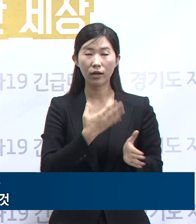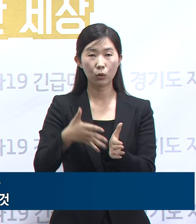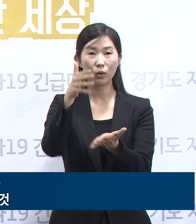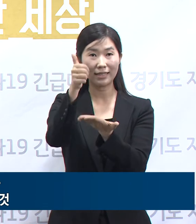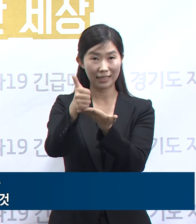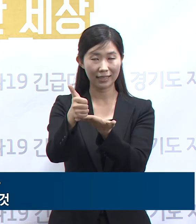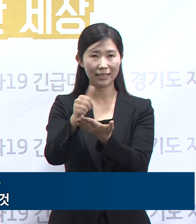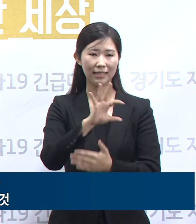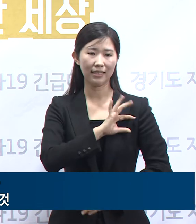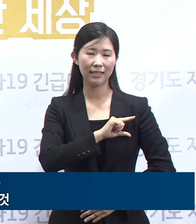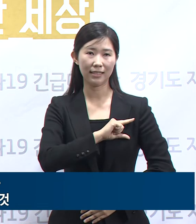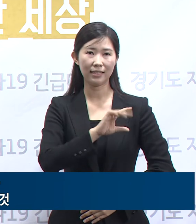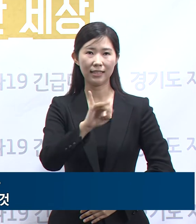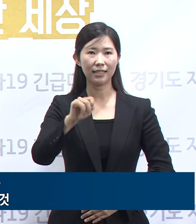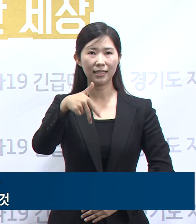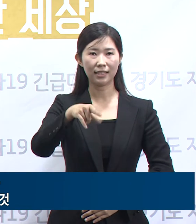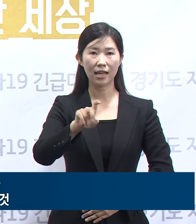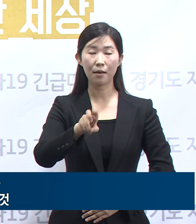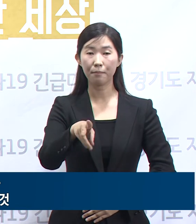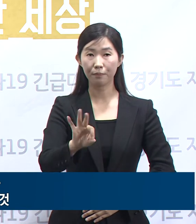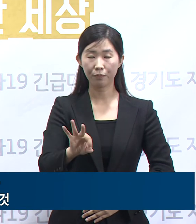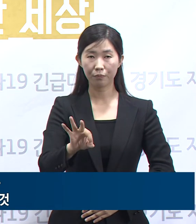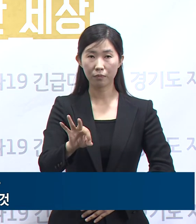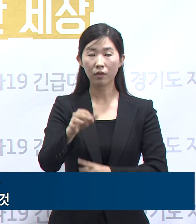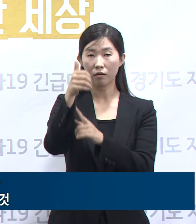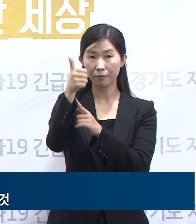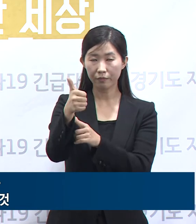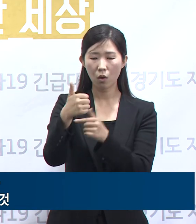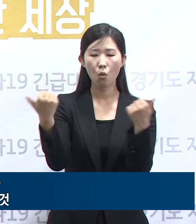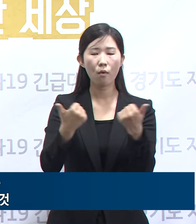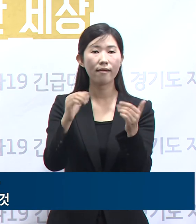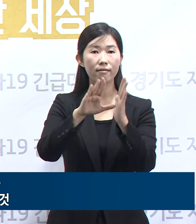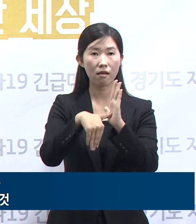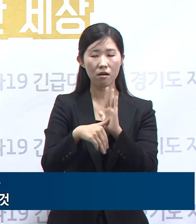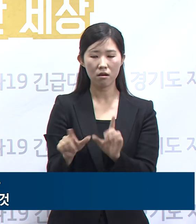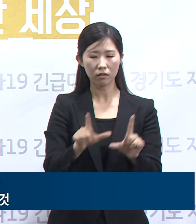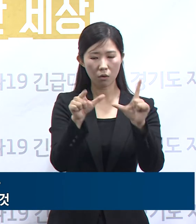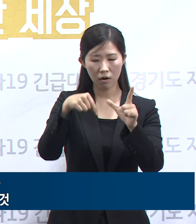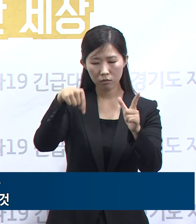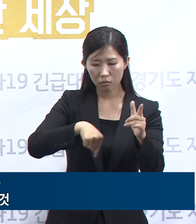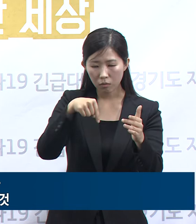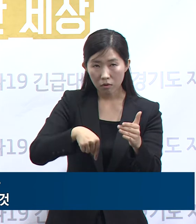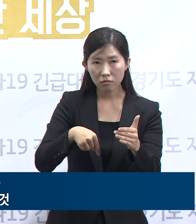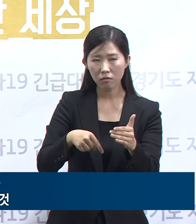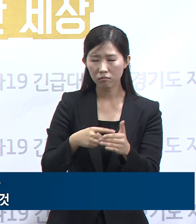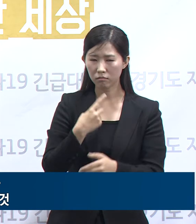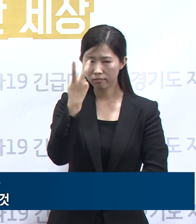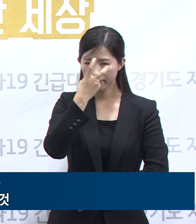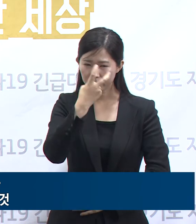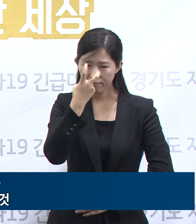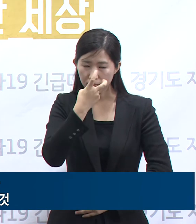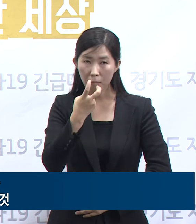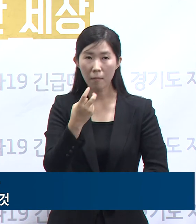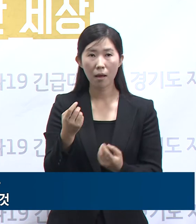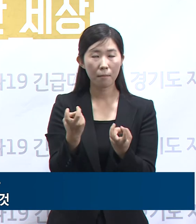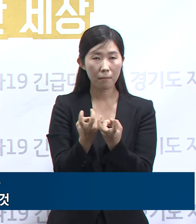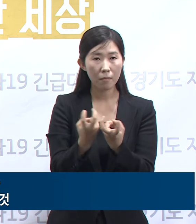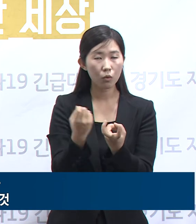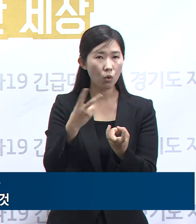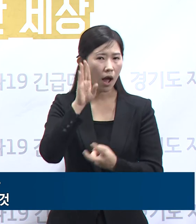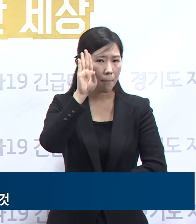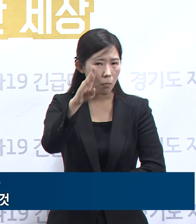진행된 이나 회의에서는 생활 속 거리 두기 전환에 따른 경기도의 방역 진행 상황을 점검하고 앞으로의 방침에 대해